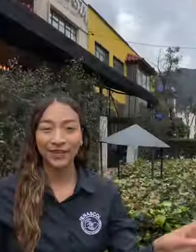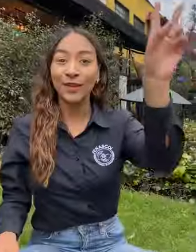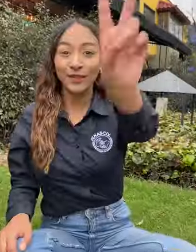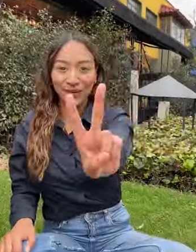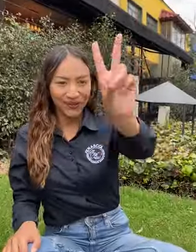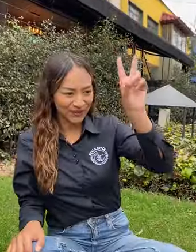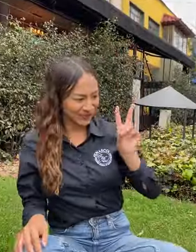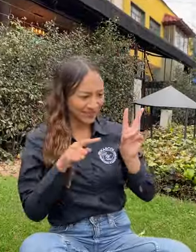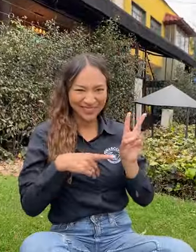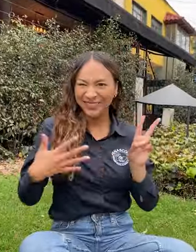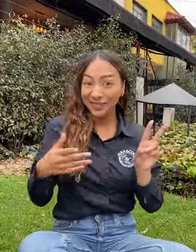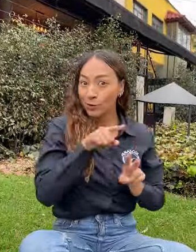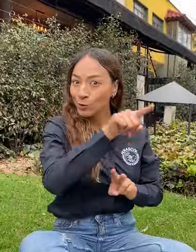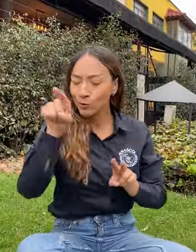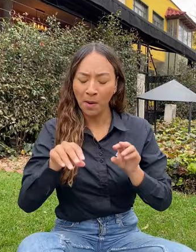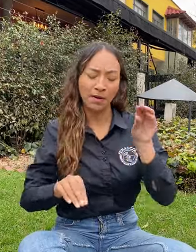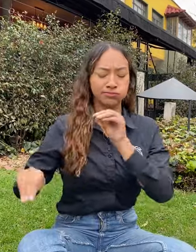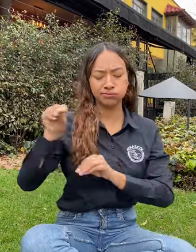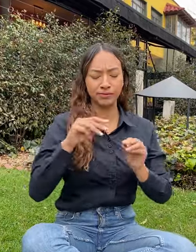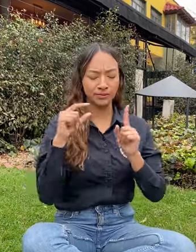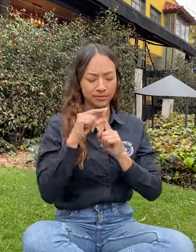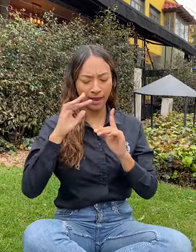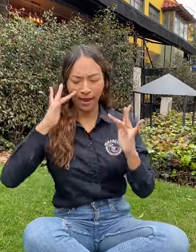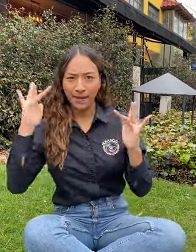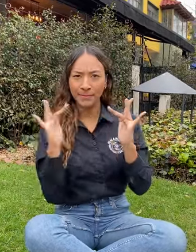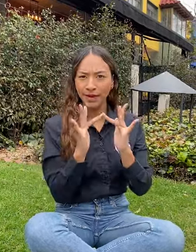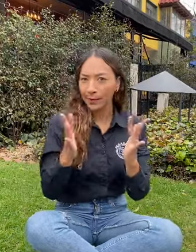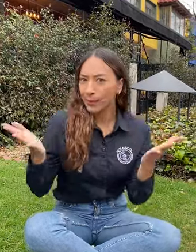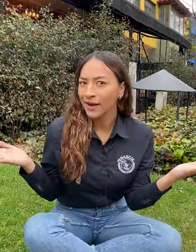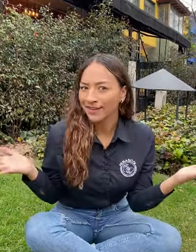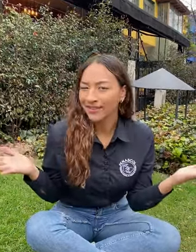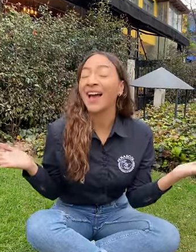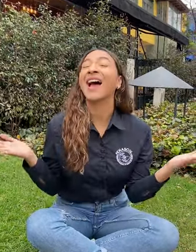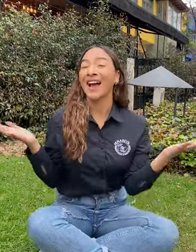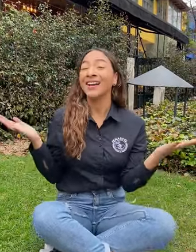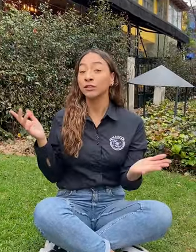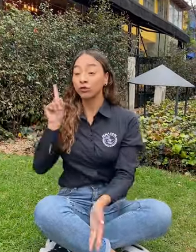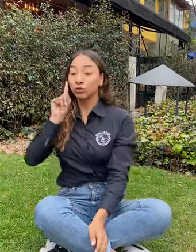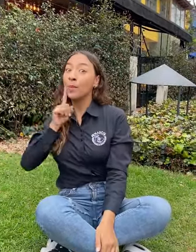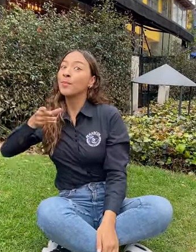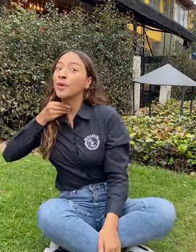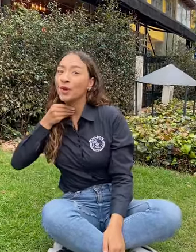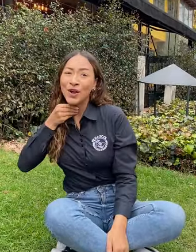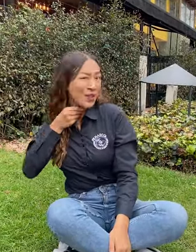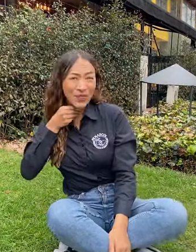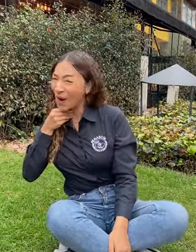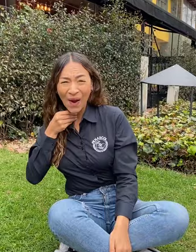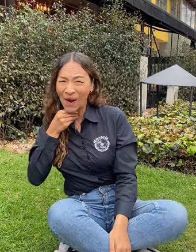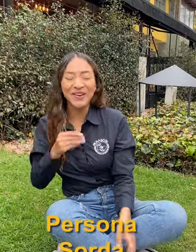2. ¿Emplea los términos correctos para comunicar? ¿Sordomudo? No.